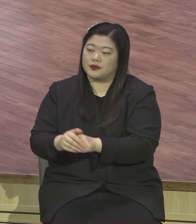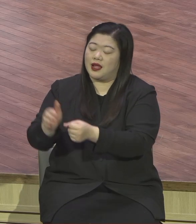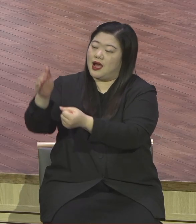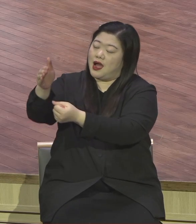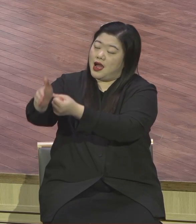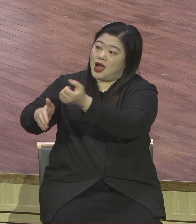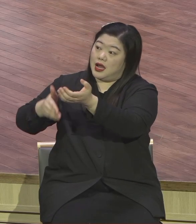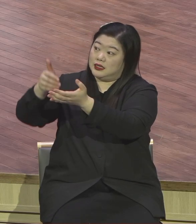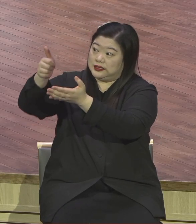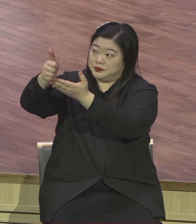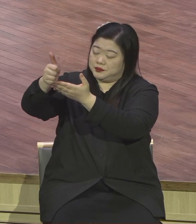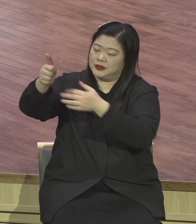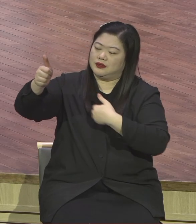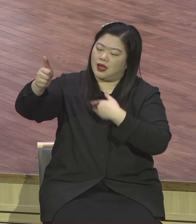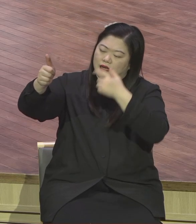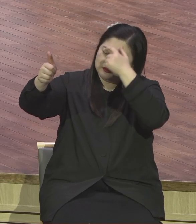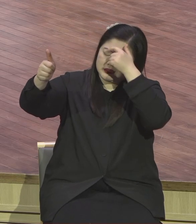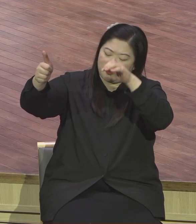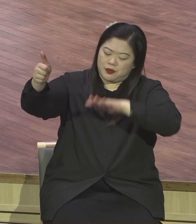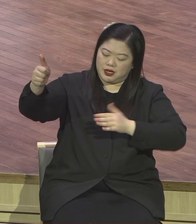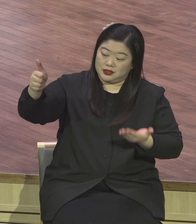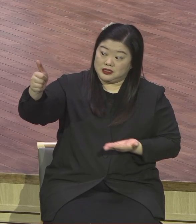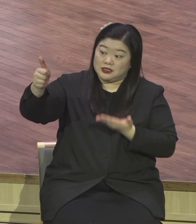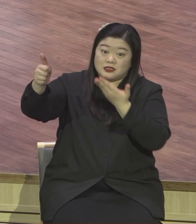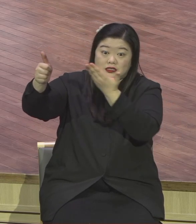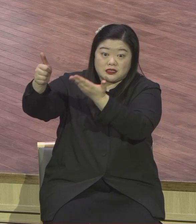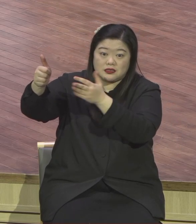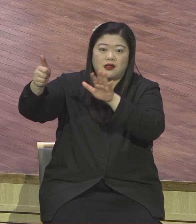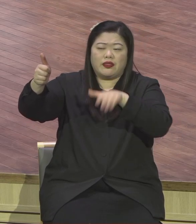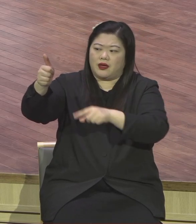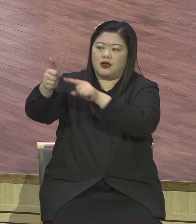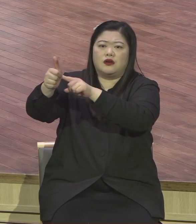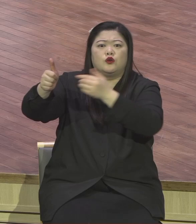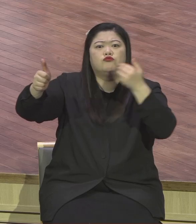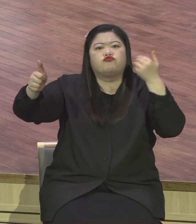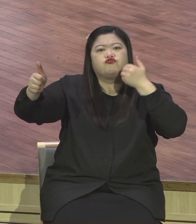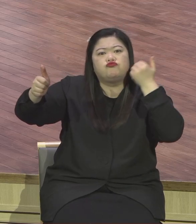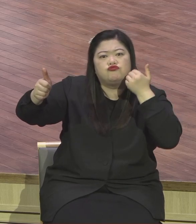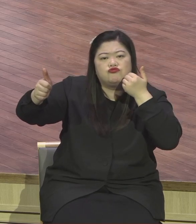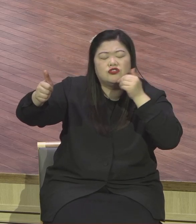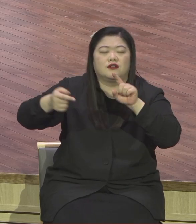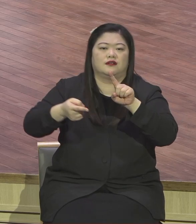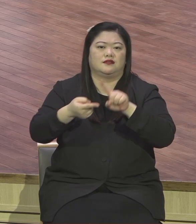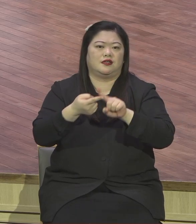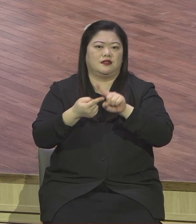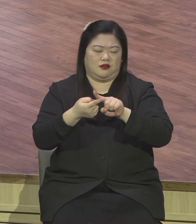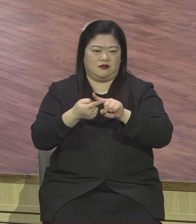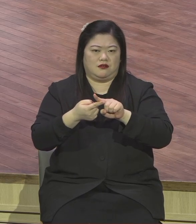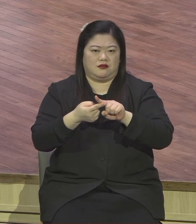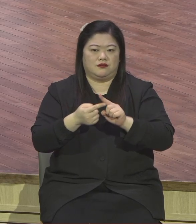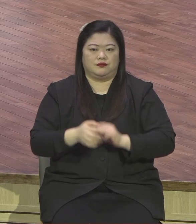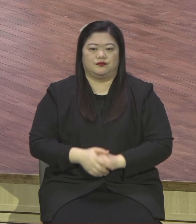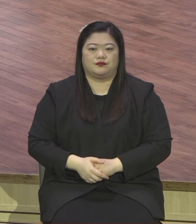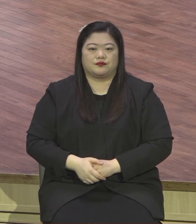분이신지를 아주 사실적으로 표현하오시오. 큰 길을